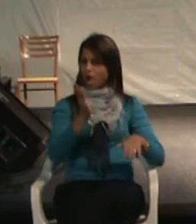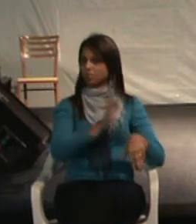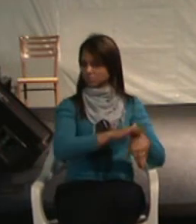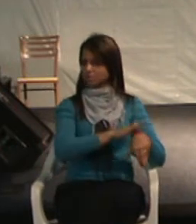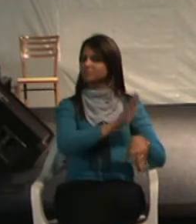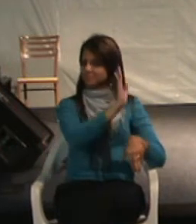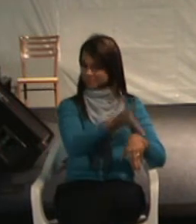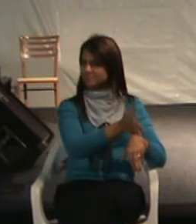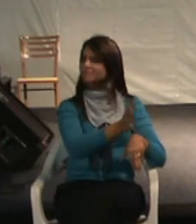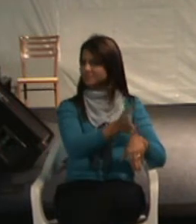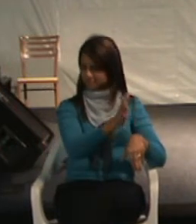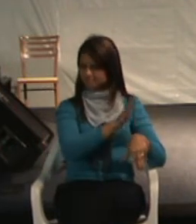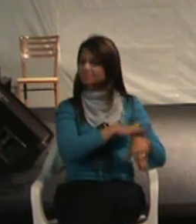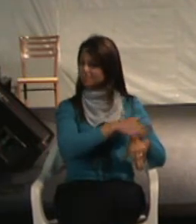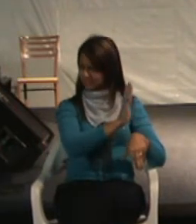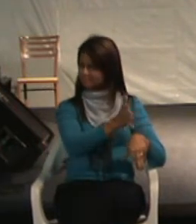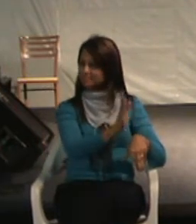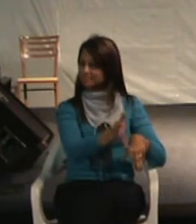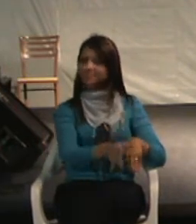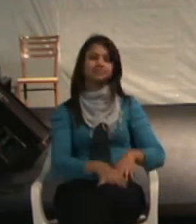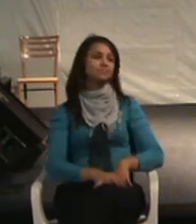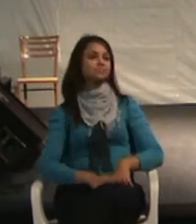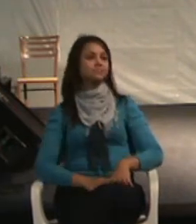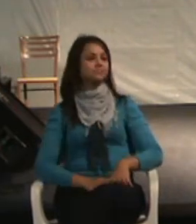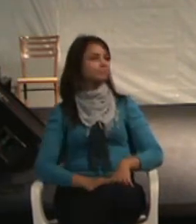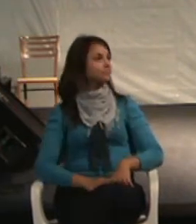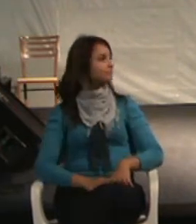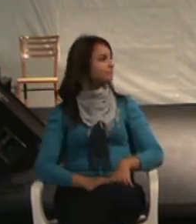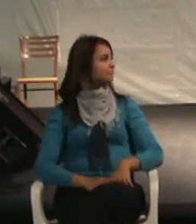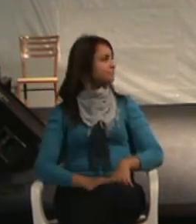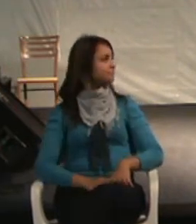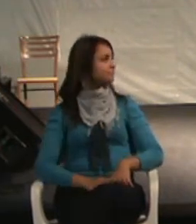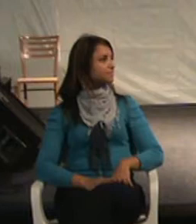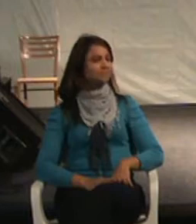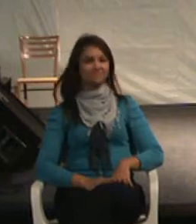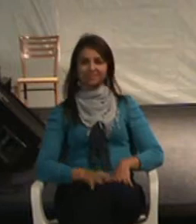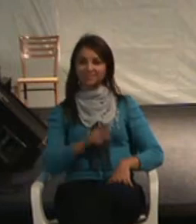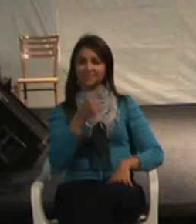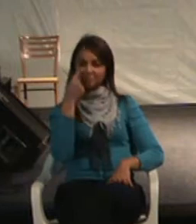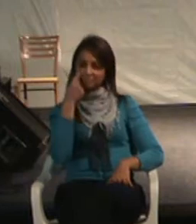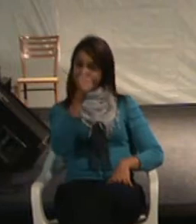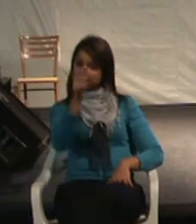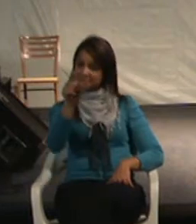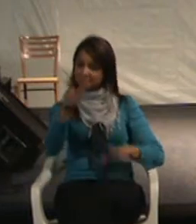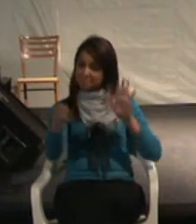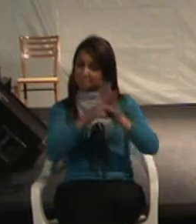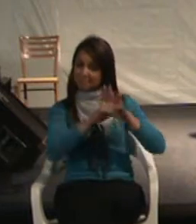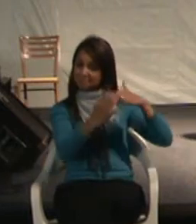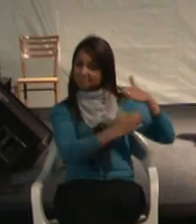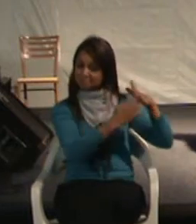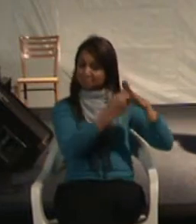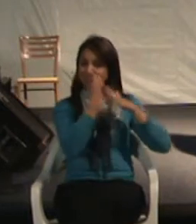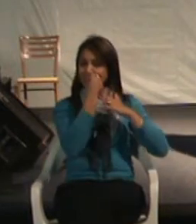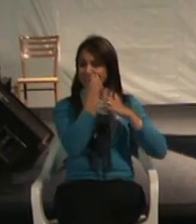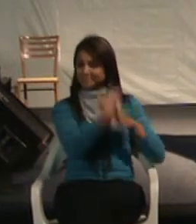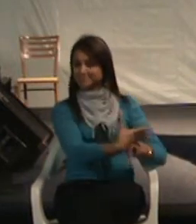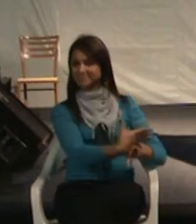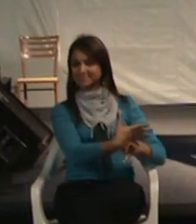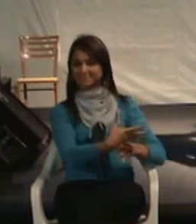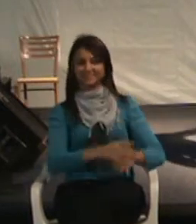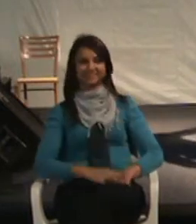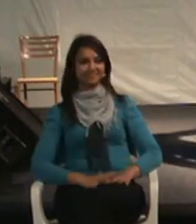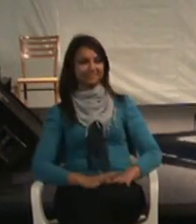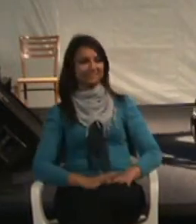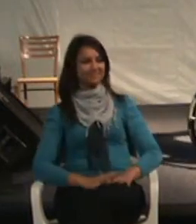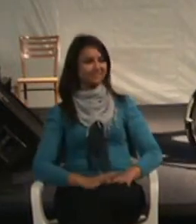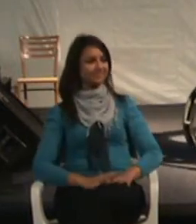já há algum tempo. Veja que família vocês pertencem. Amplia o número de consumidores,